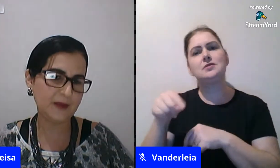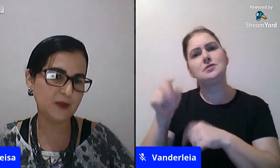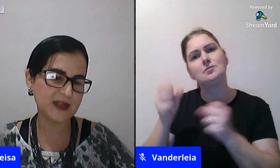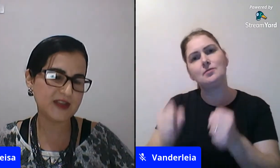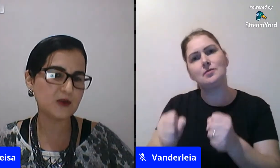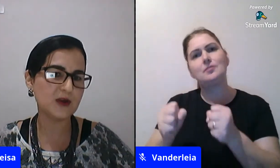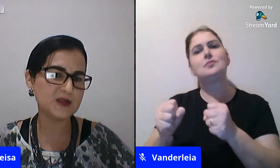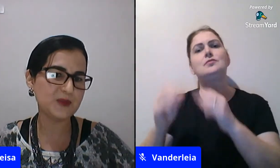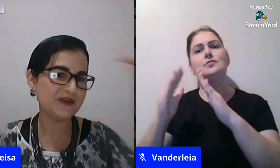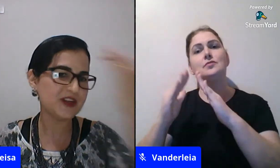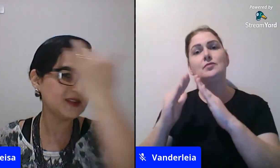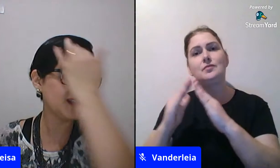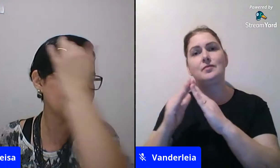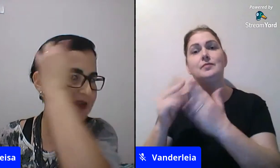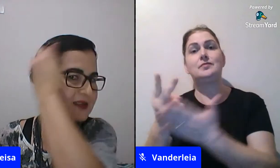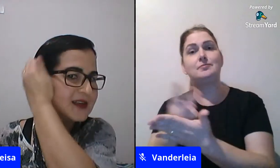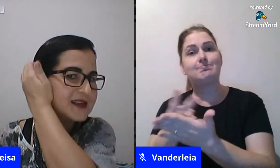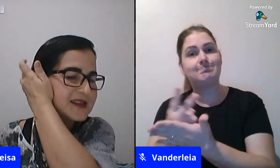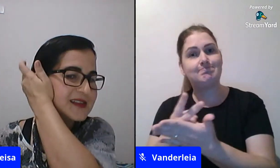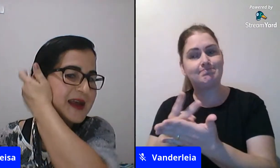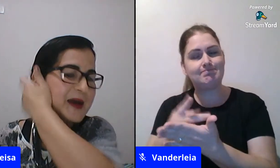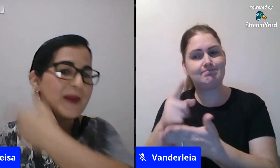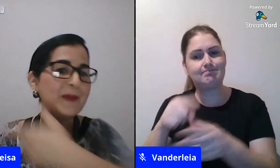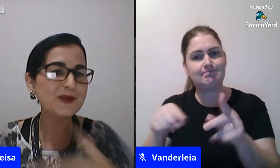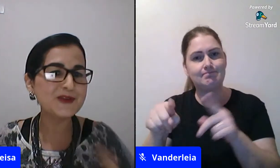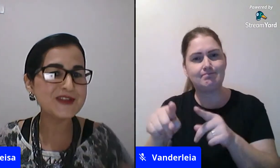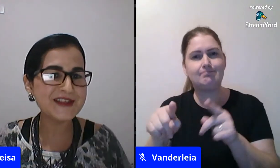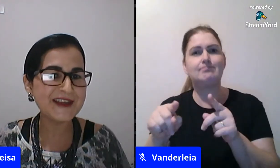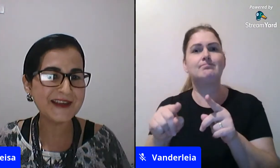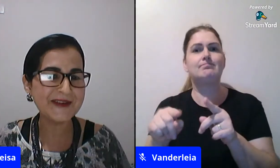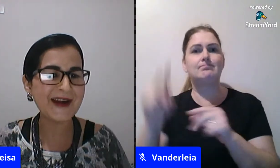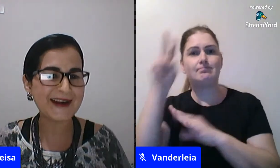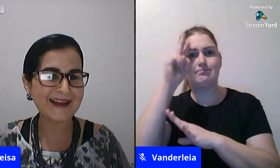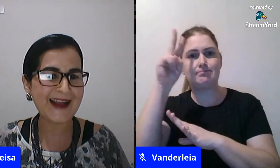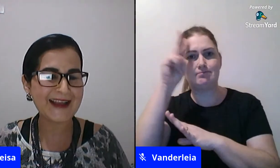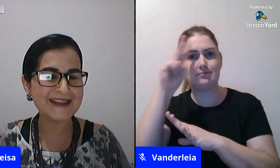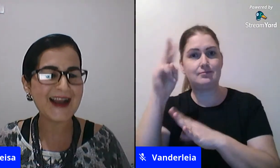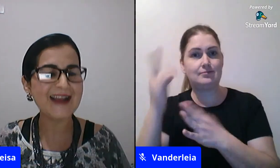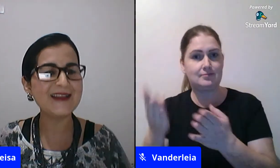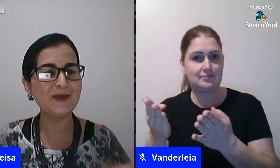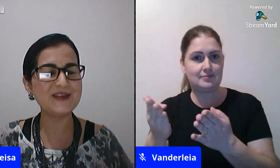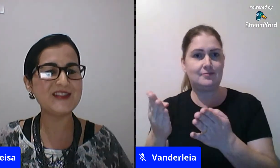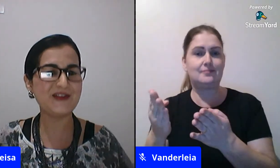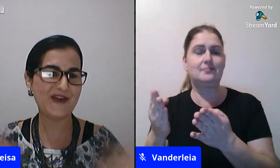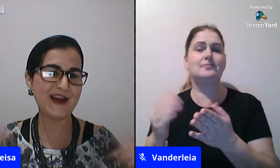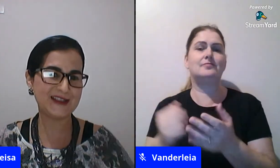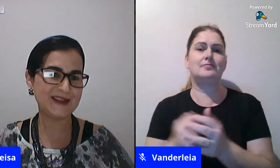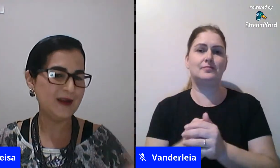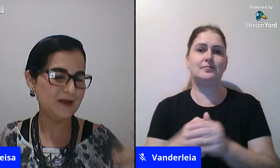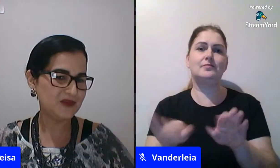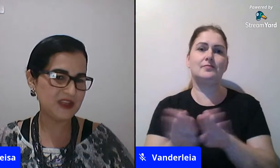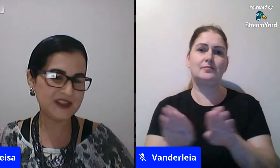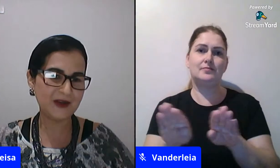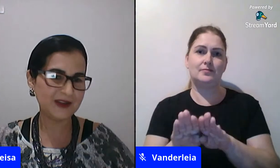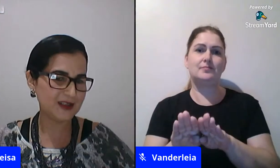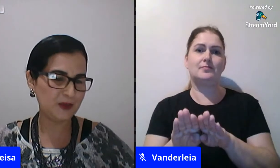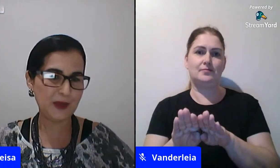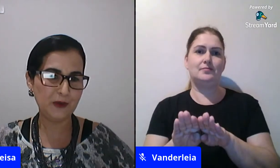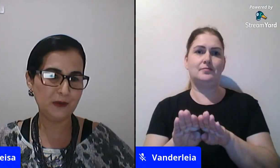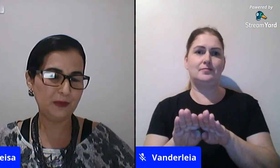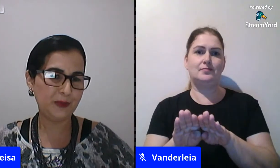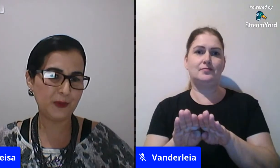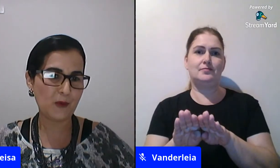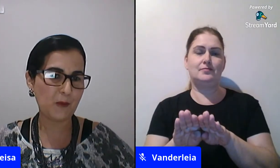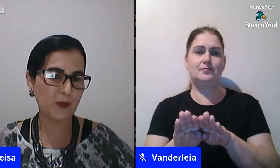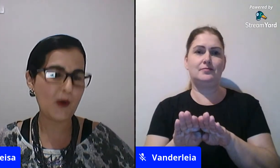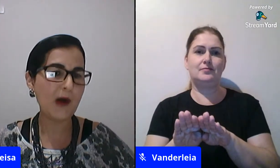que vai buscar histórias pra faixa etária das crianças pra produzir o cartaz aí depois a gente faz não sei se a aula tá sendo